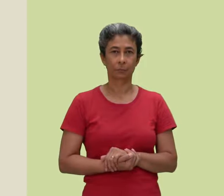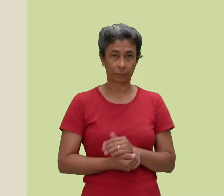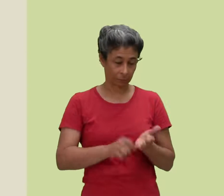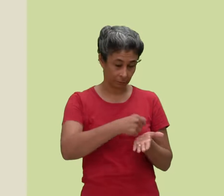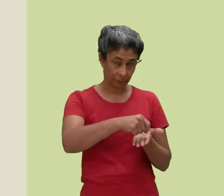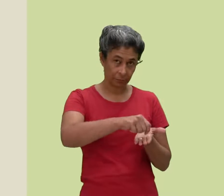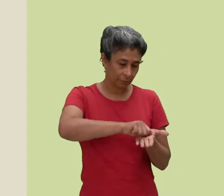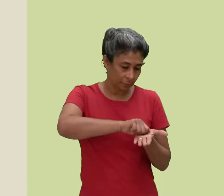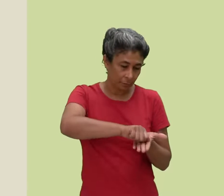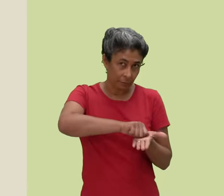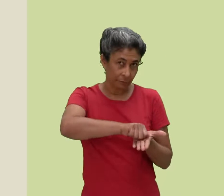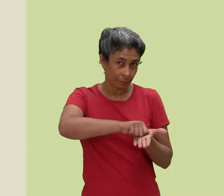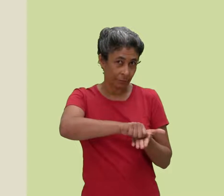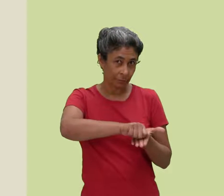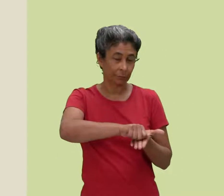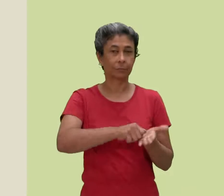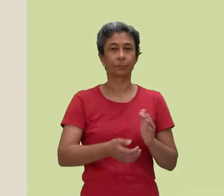Apagar um escrito com uma borracha.